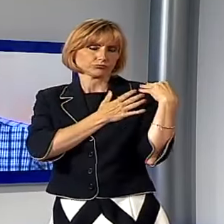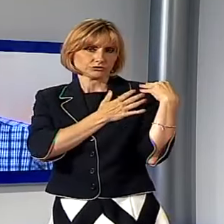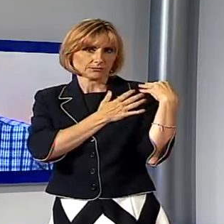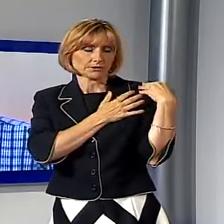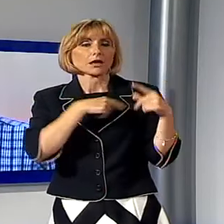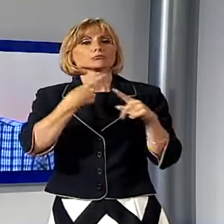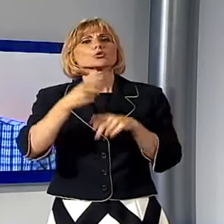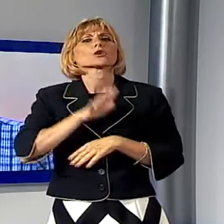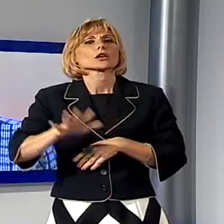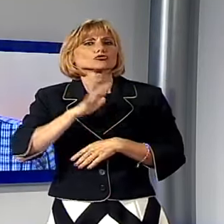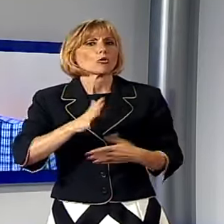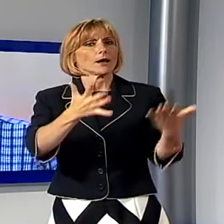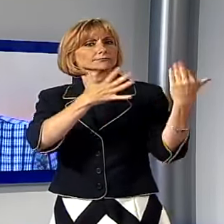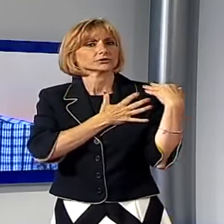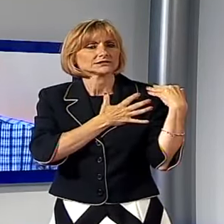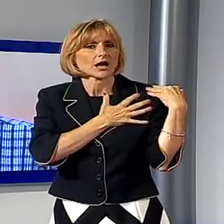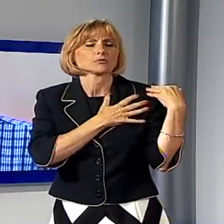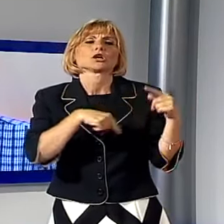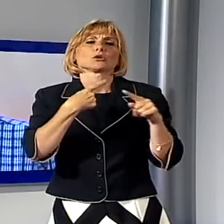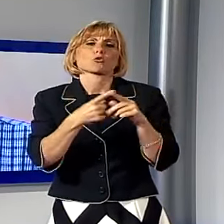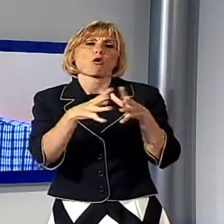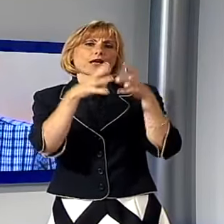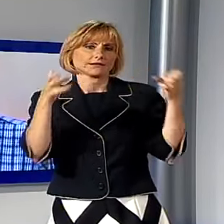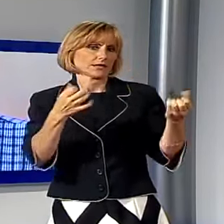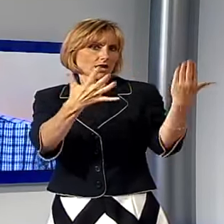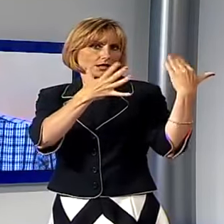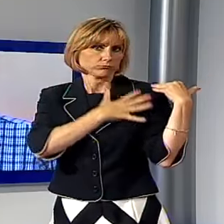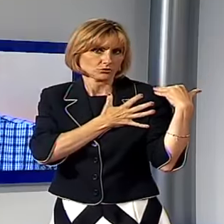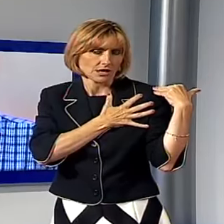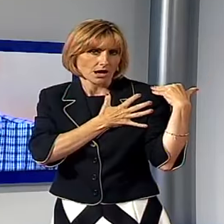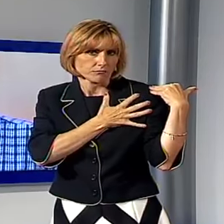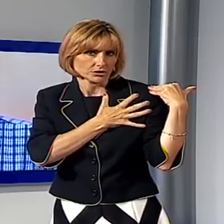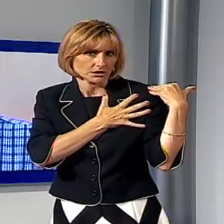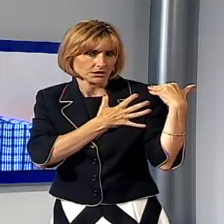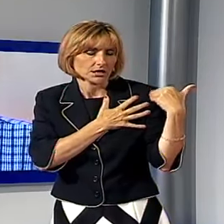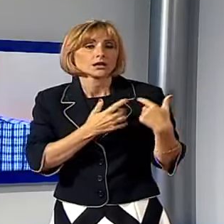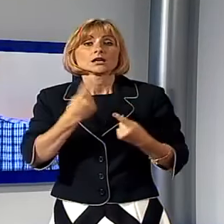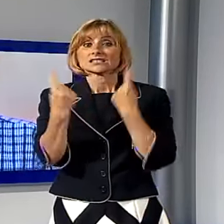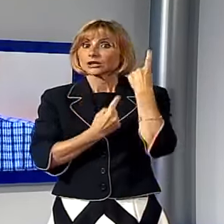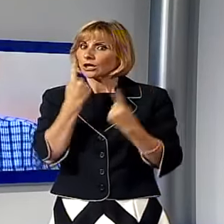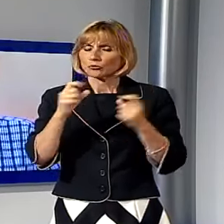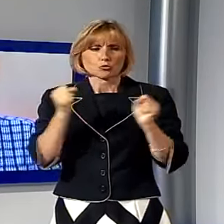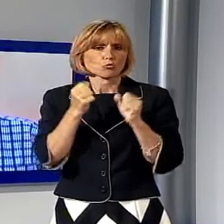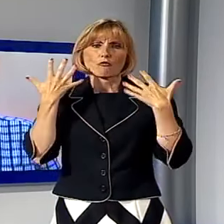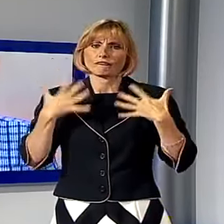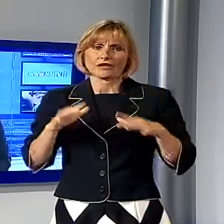Comune, la Regione, l'azienda erogatrice del servizio. Questa situazione non può finire così.